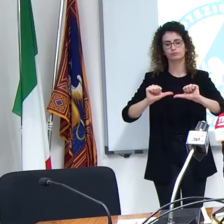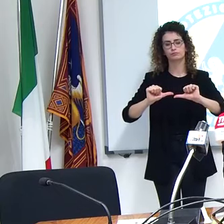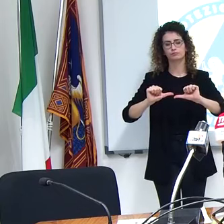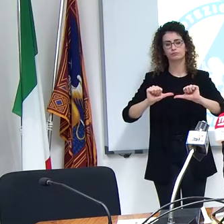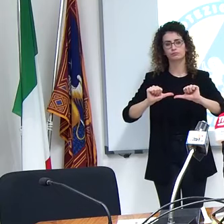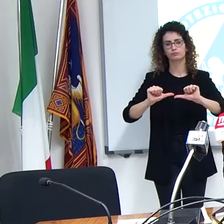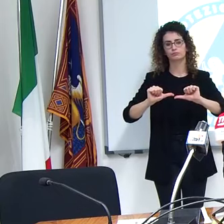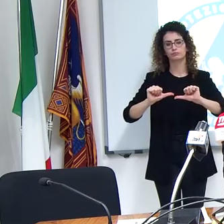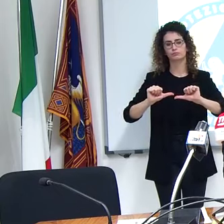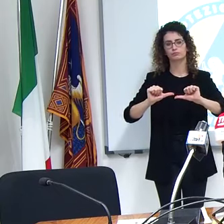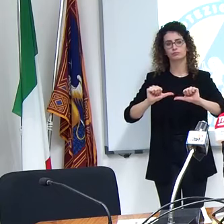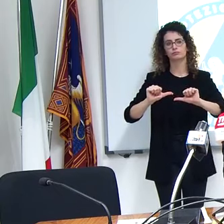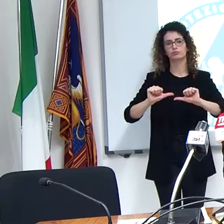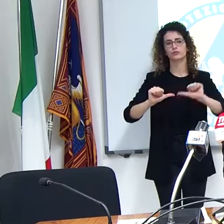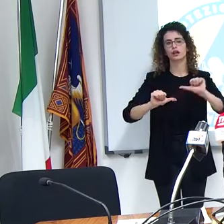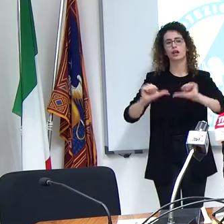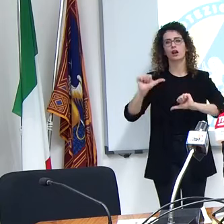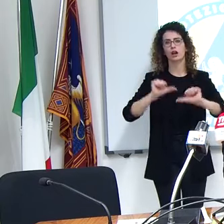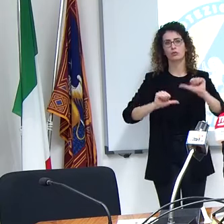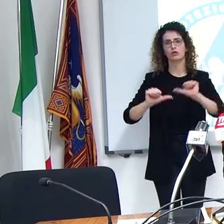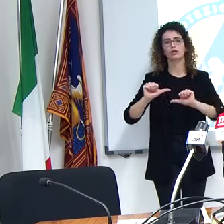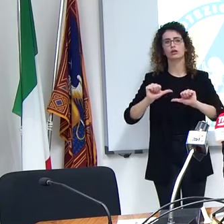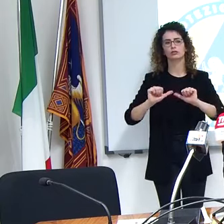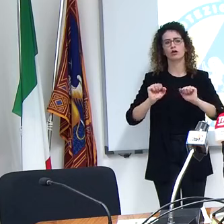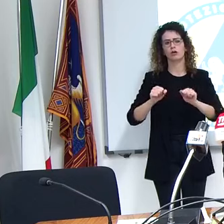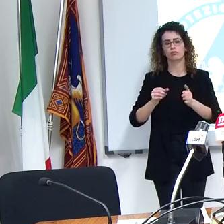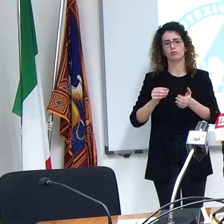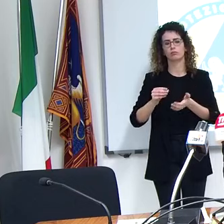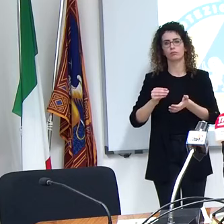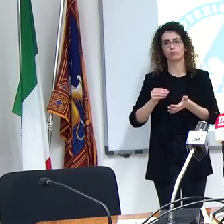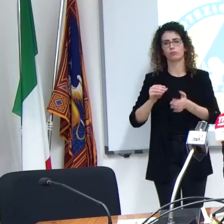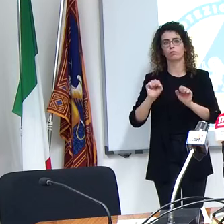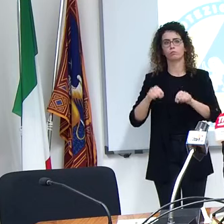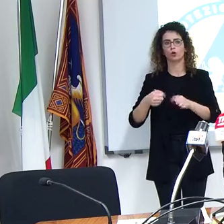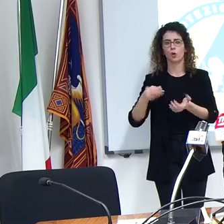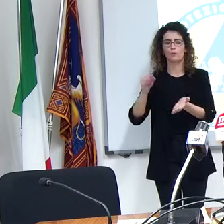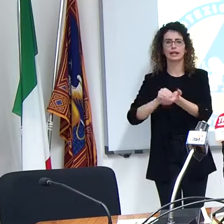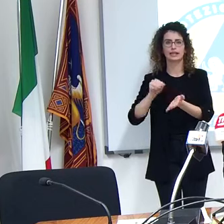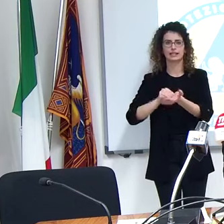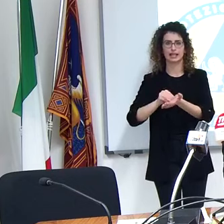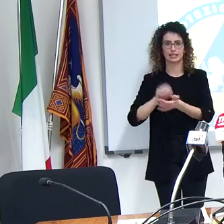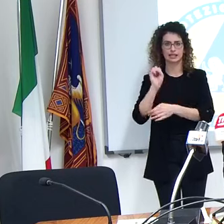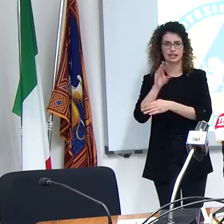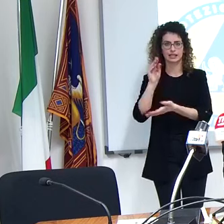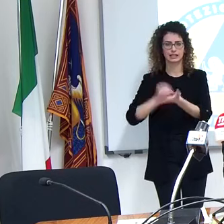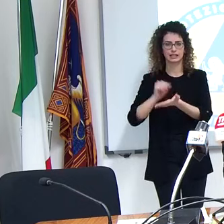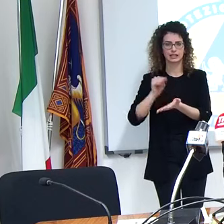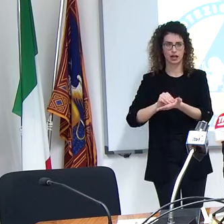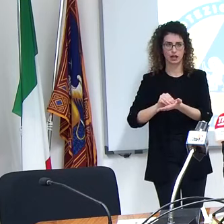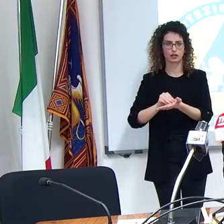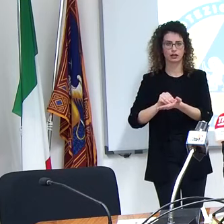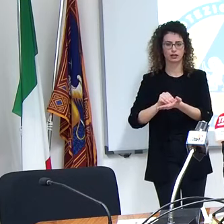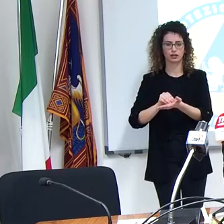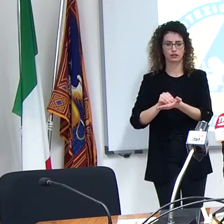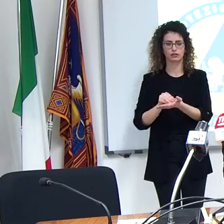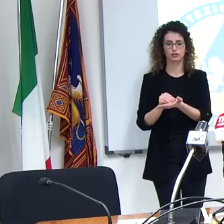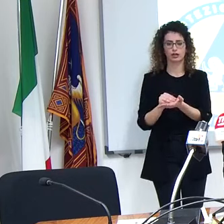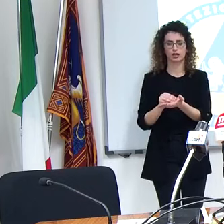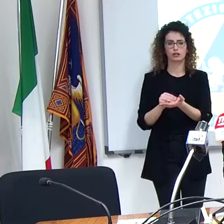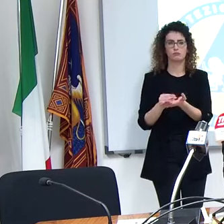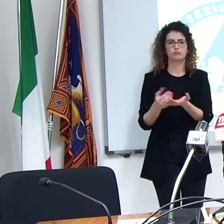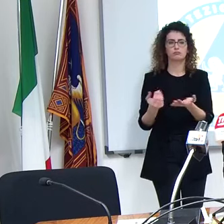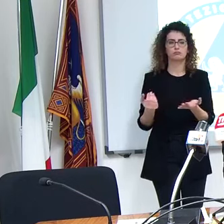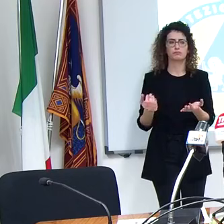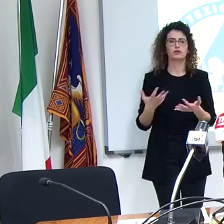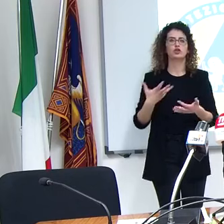come ambito di operatività della didattica in presenza quindi è normale attività c'è